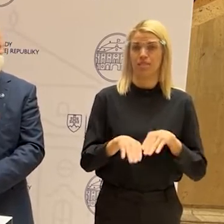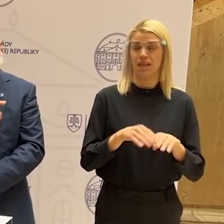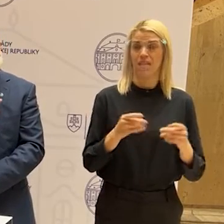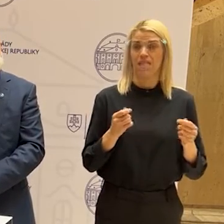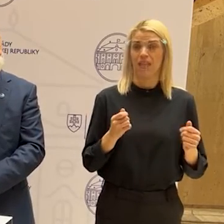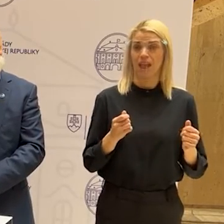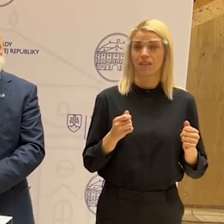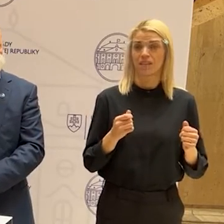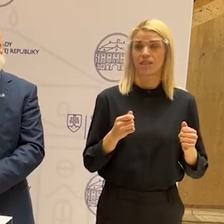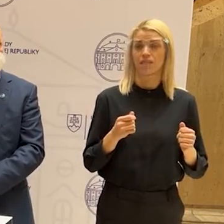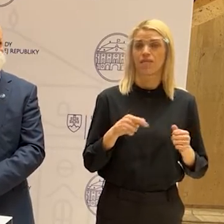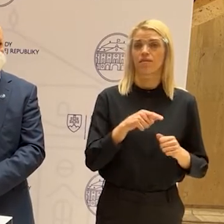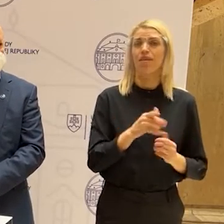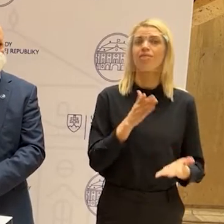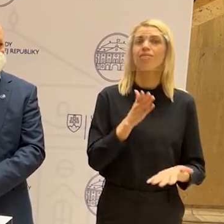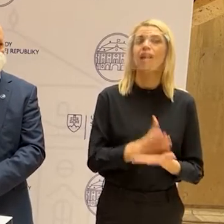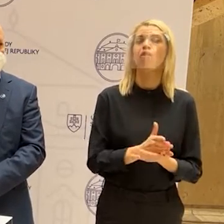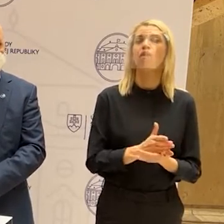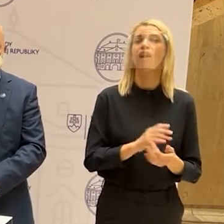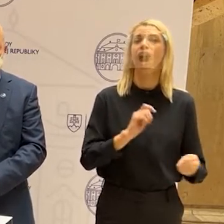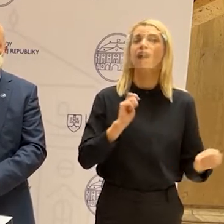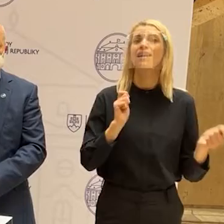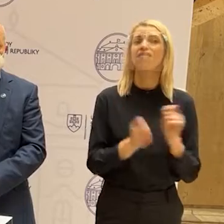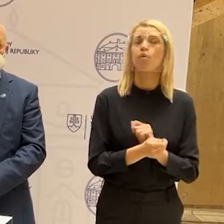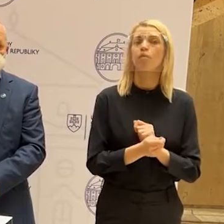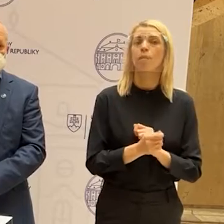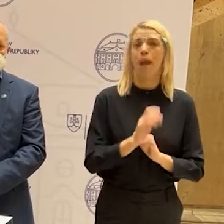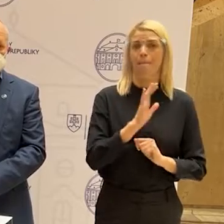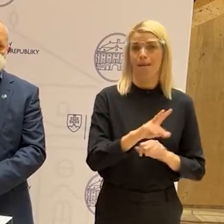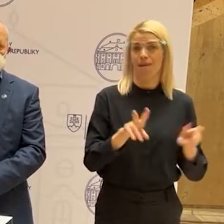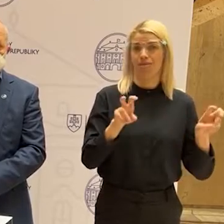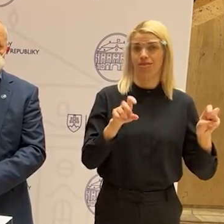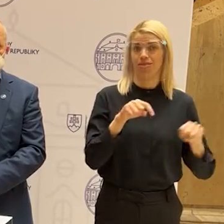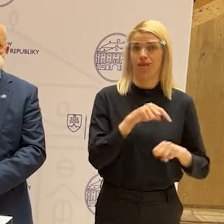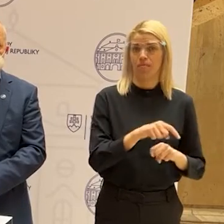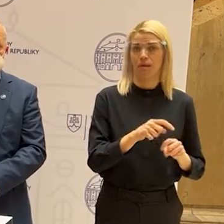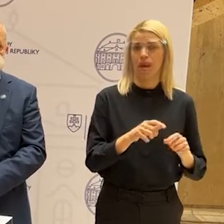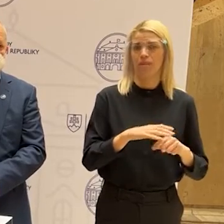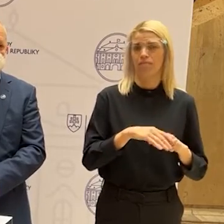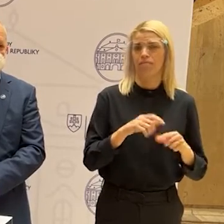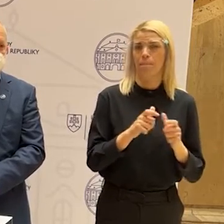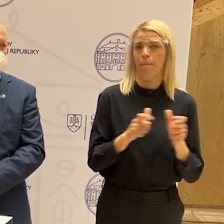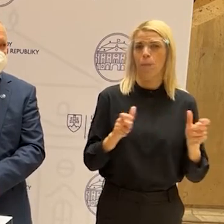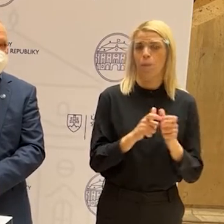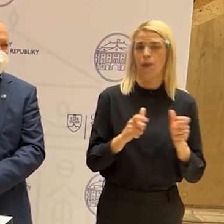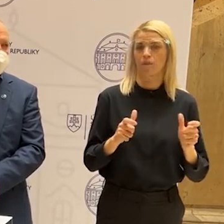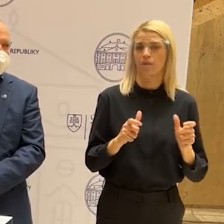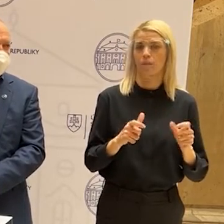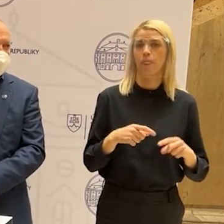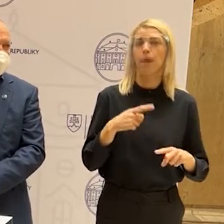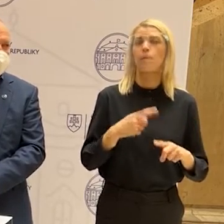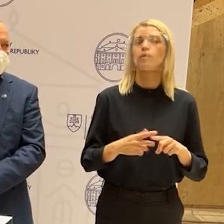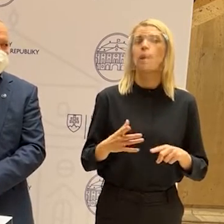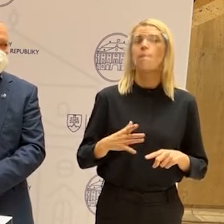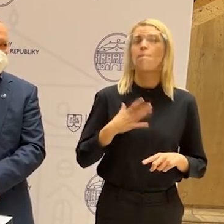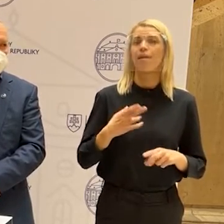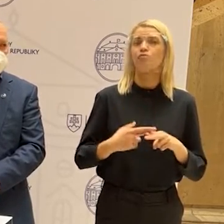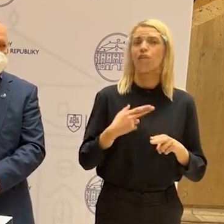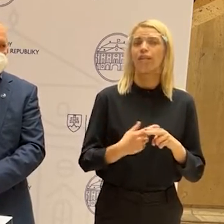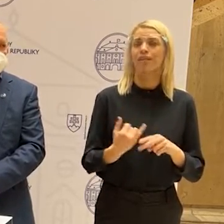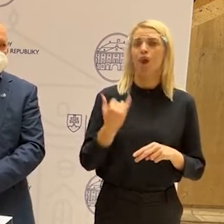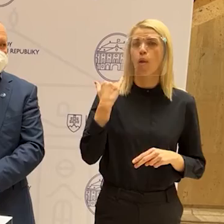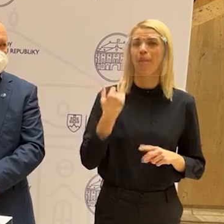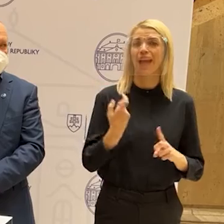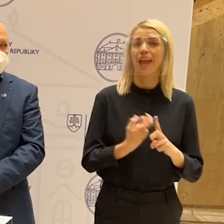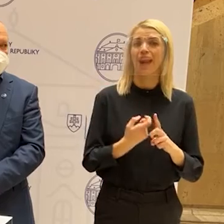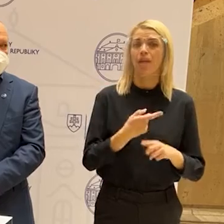ktorý to v rámci tej daňovej reformy má ako tému. Dnes sme rokovali s štátnym tajomníkom Marcelom Klimekom, ktorý